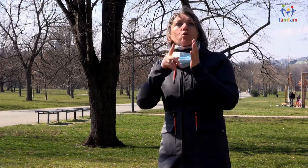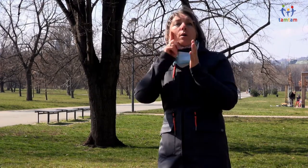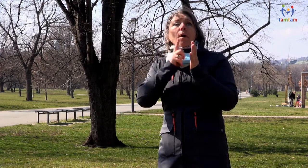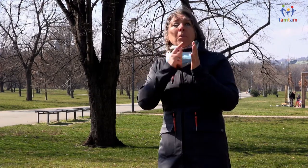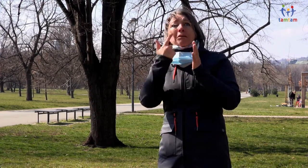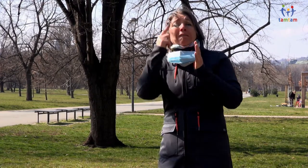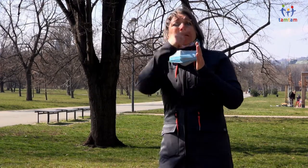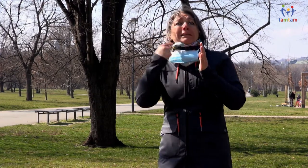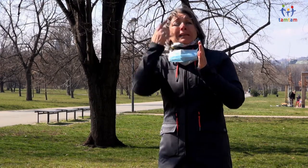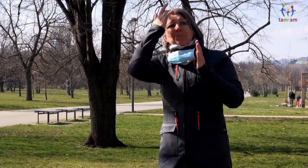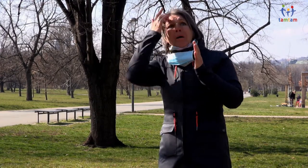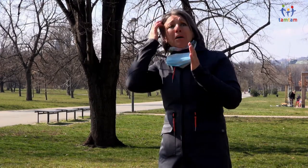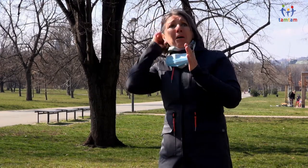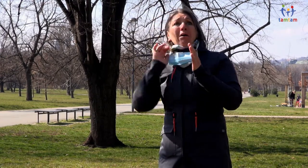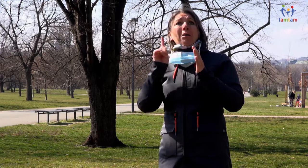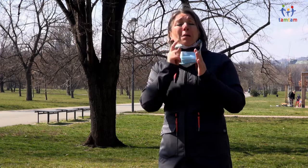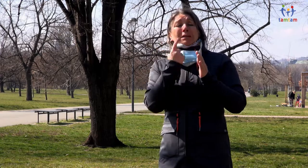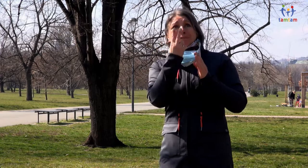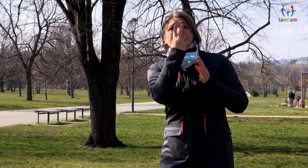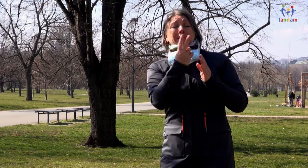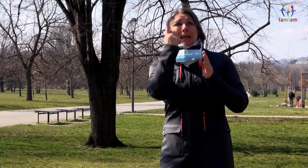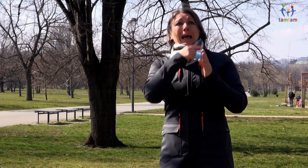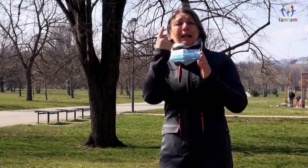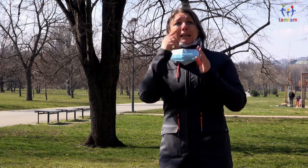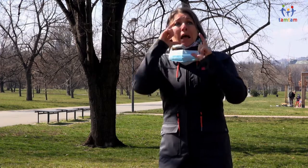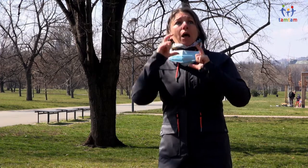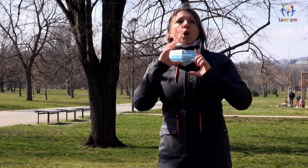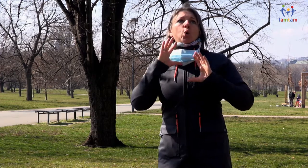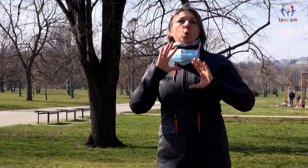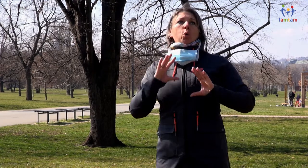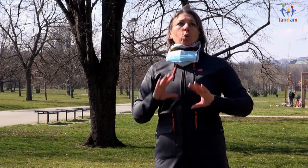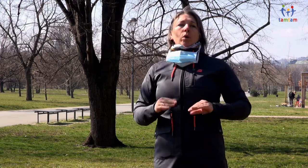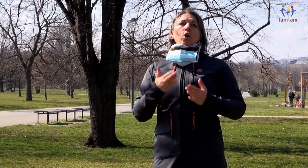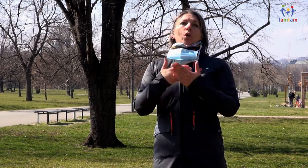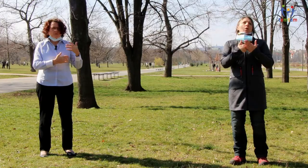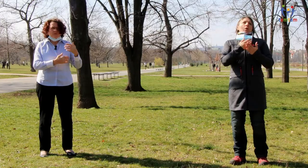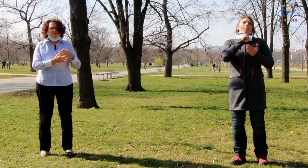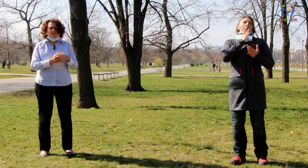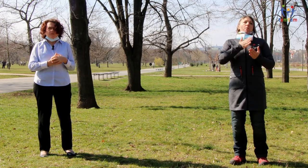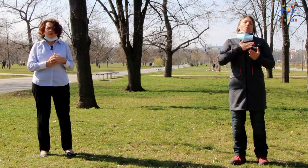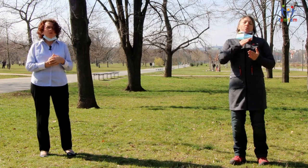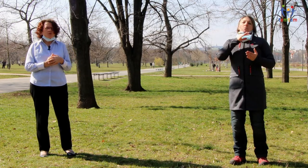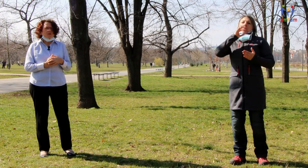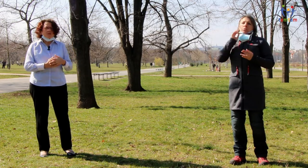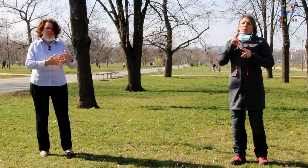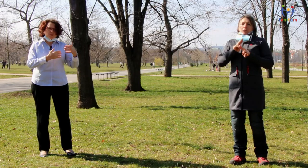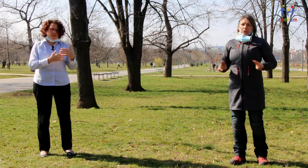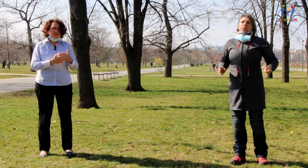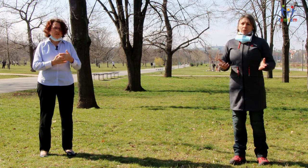rodiče, což je věc, která ho uklidňuje. Takže potom hodně taky používáme třeba tělesný